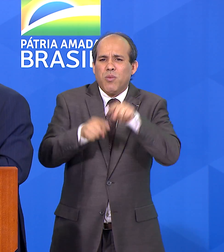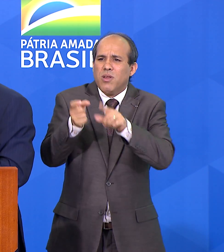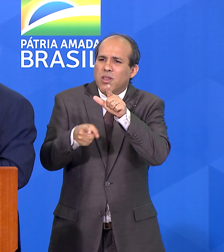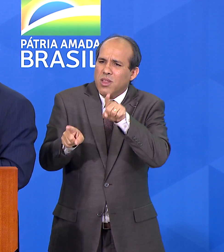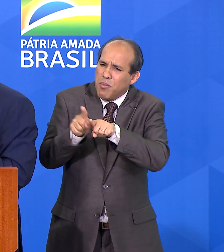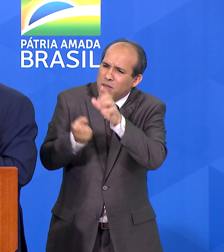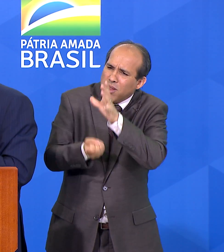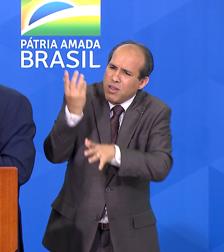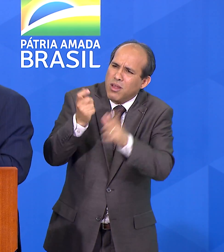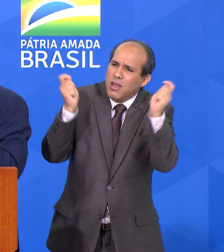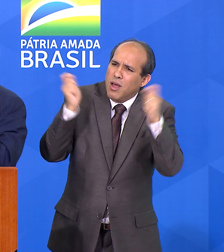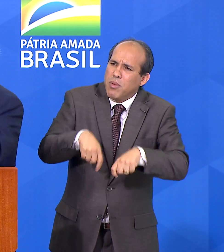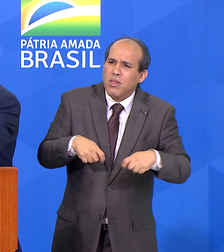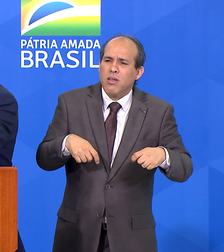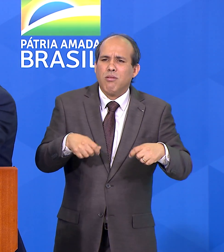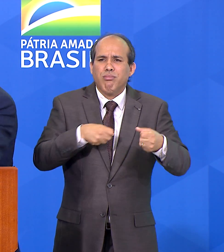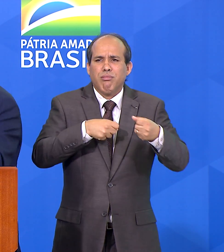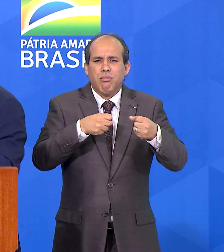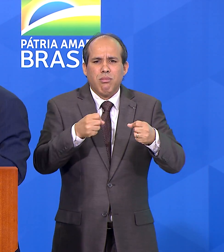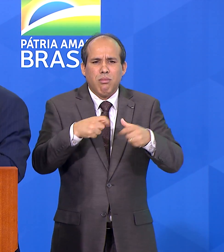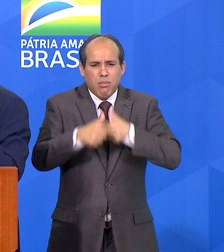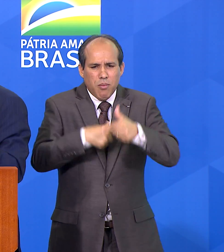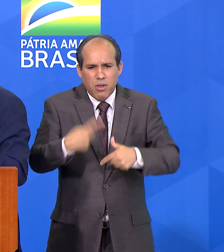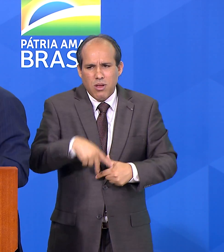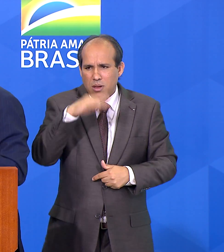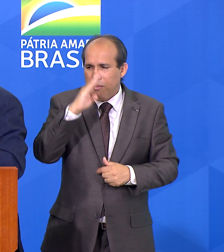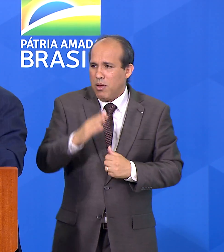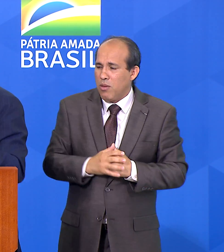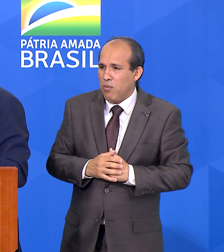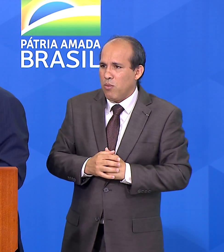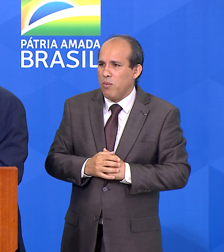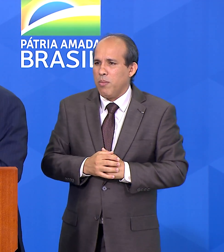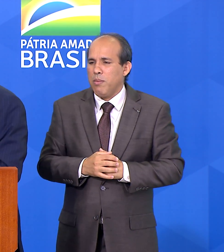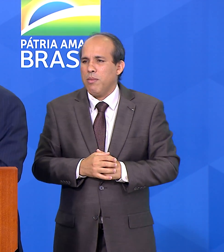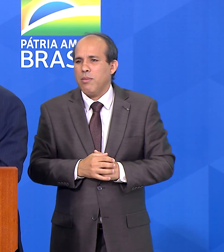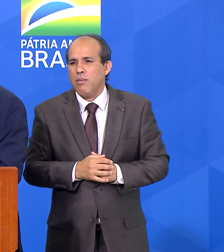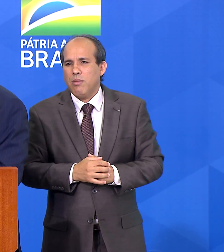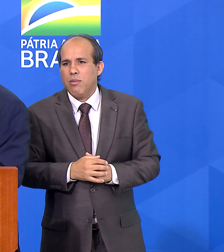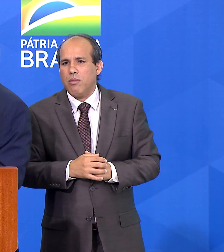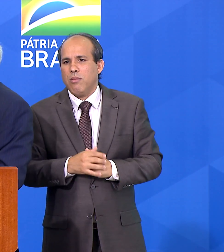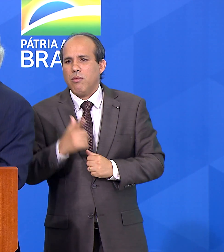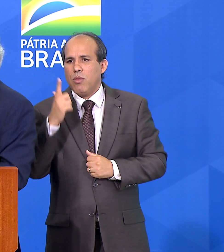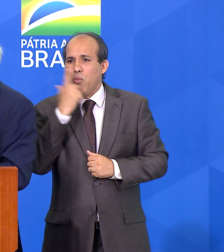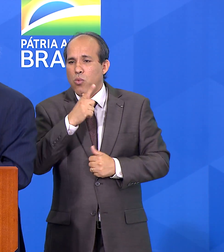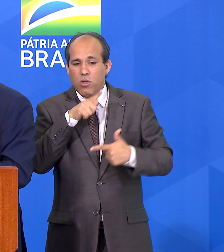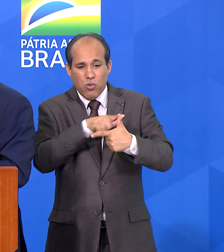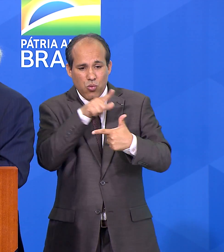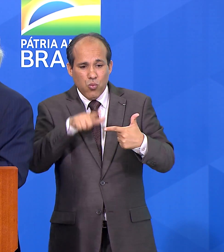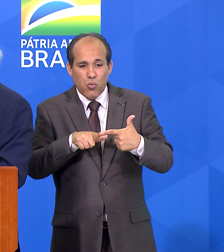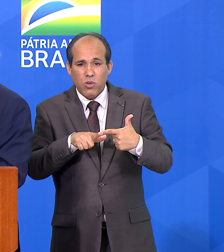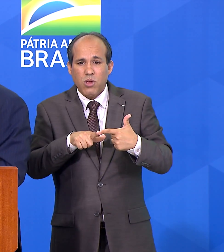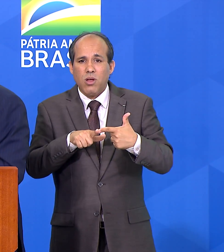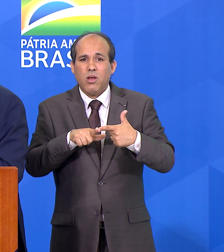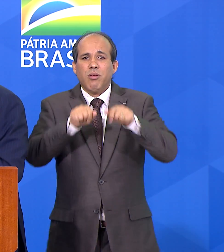máscara, capacidade de produção de máscara em ventiladores pulmonares que nós não tínhamos. Na segunda onda,